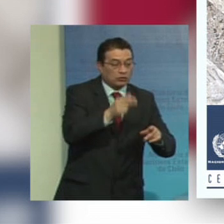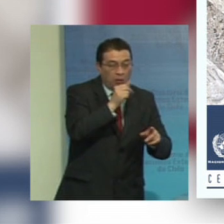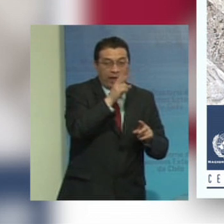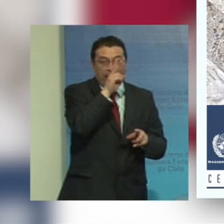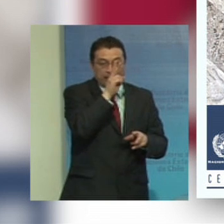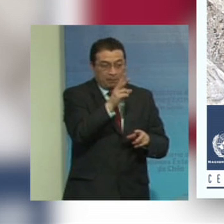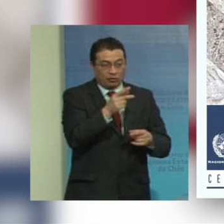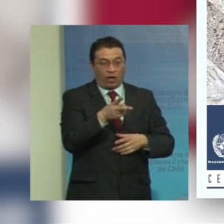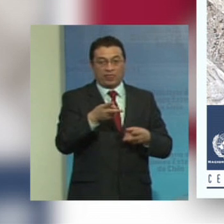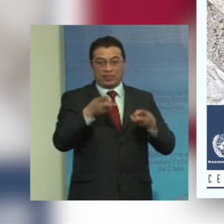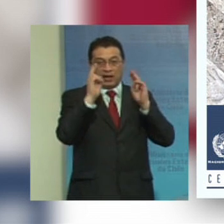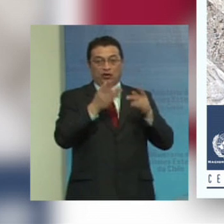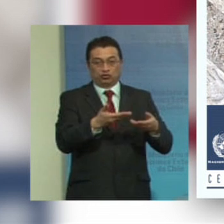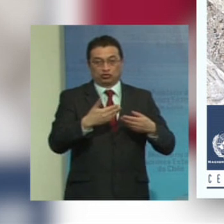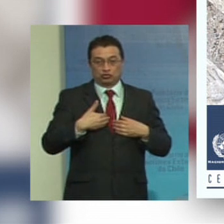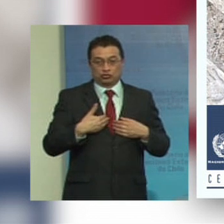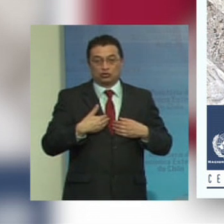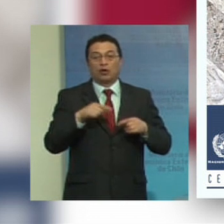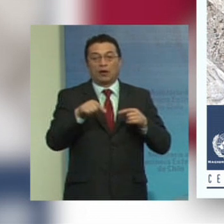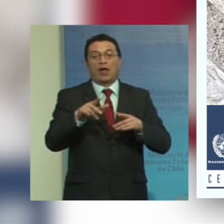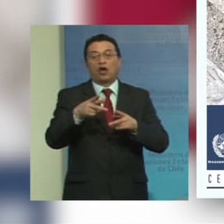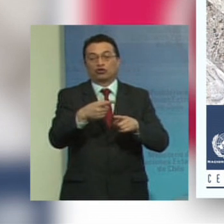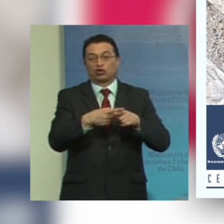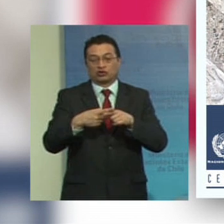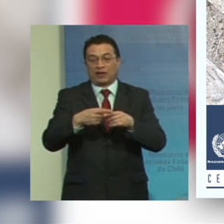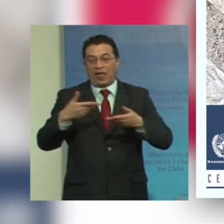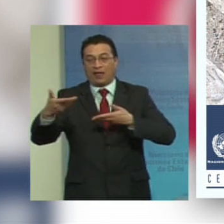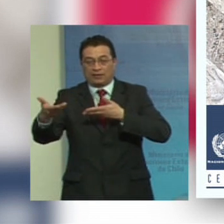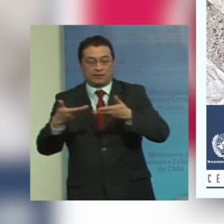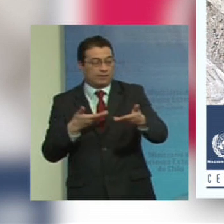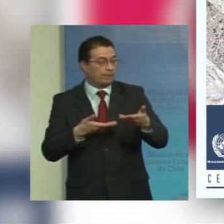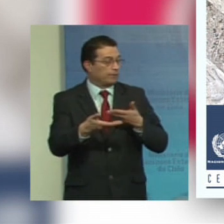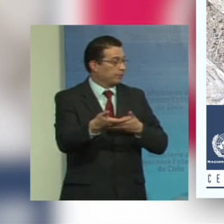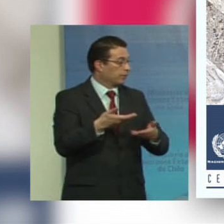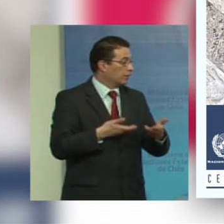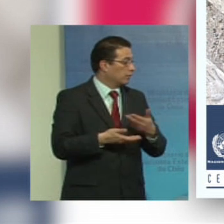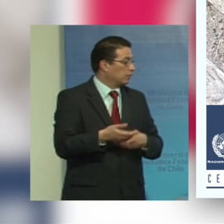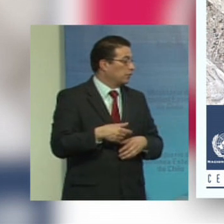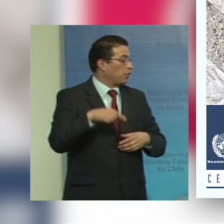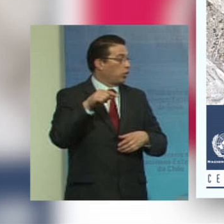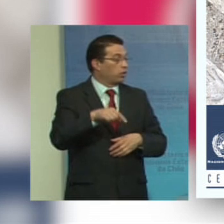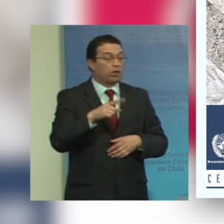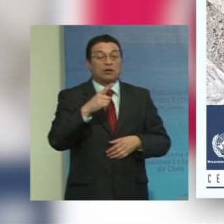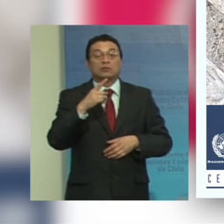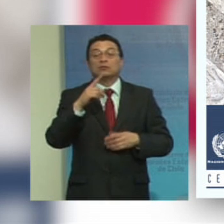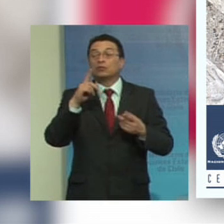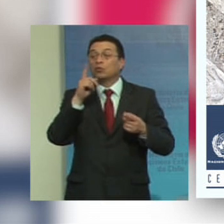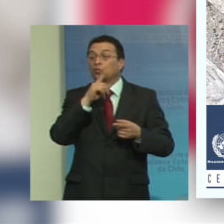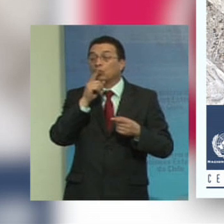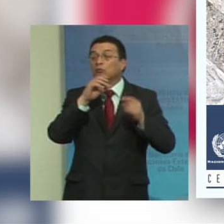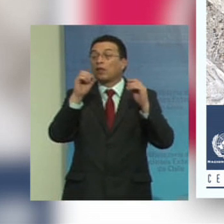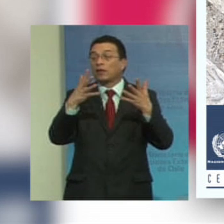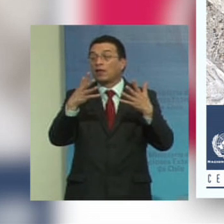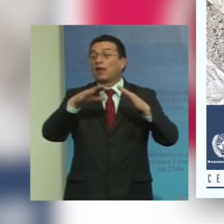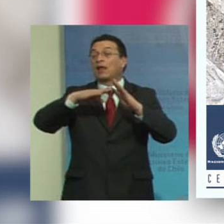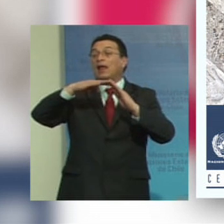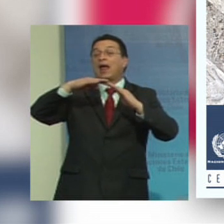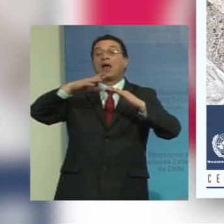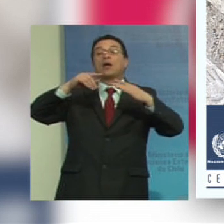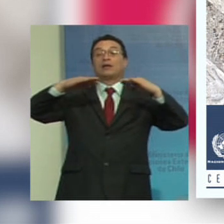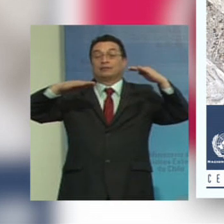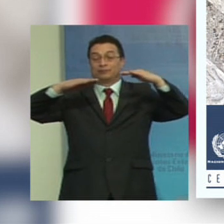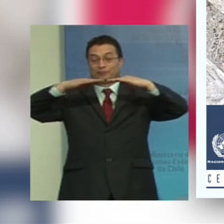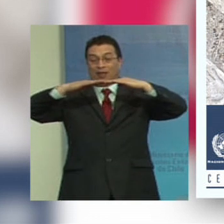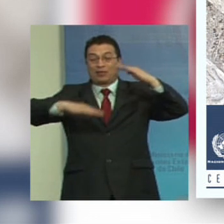respeto a sus derechos eso también la sociedad entera pierde el objetivo 10 reducción de las desigualdades es